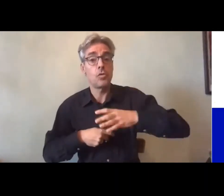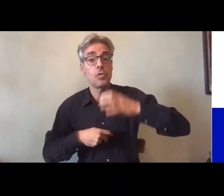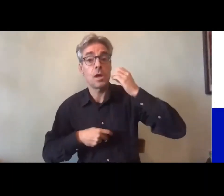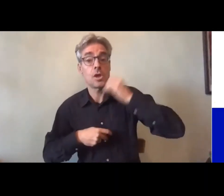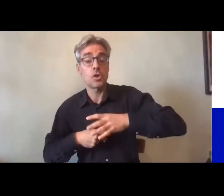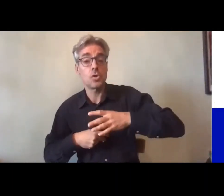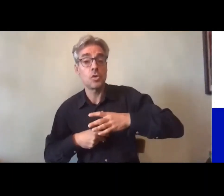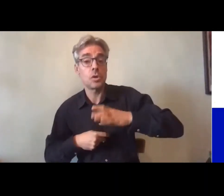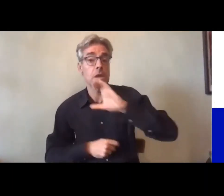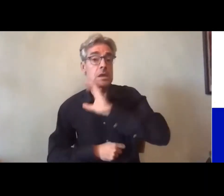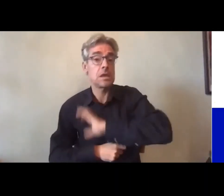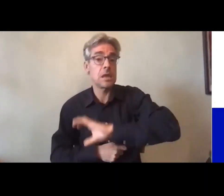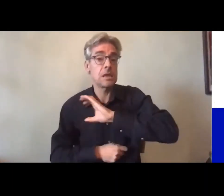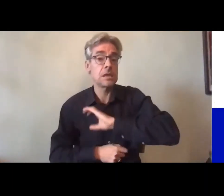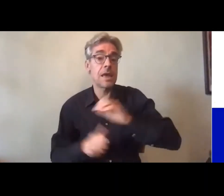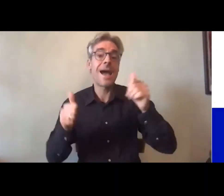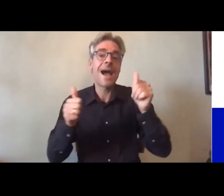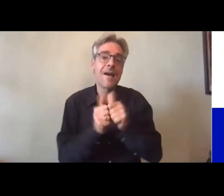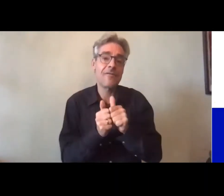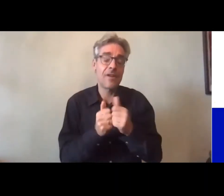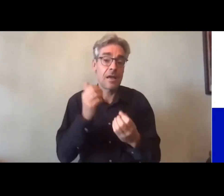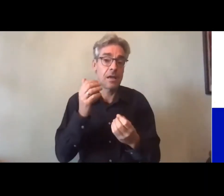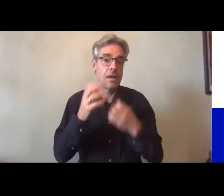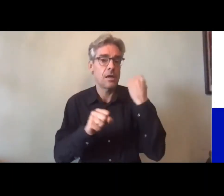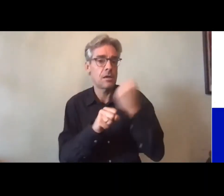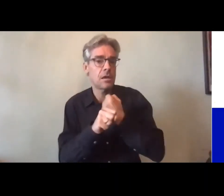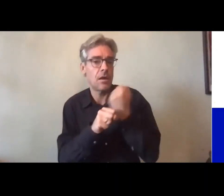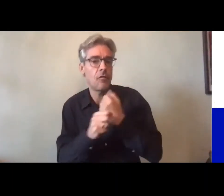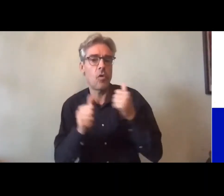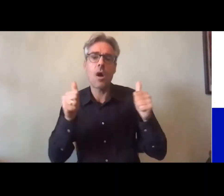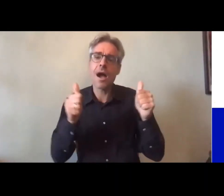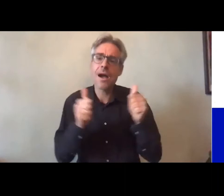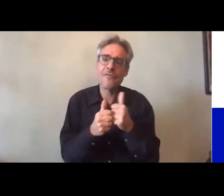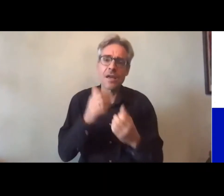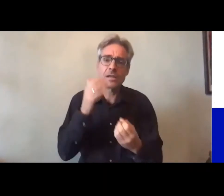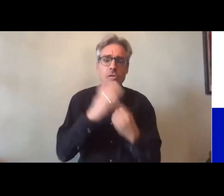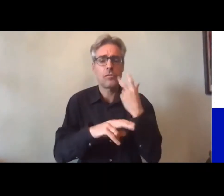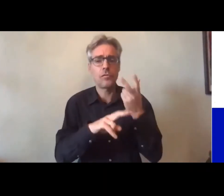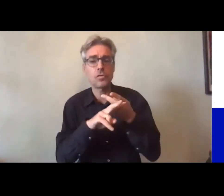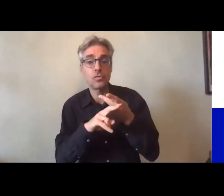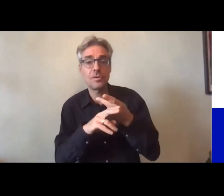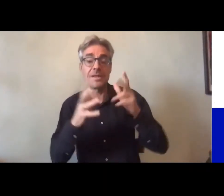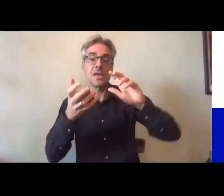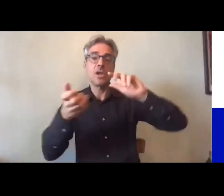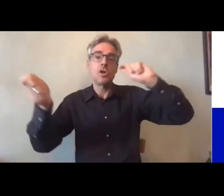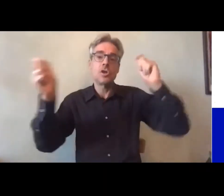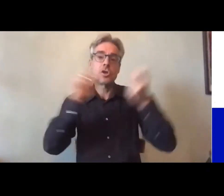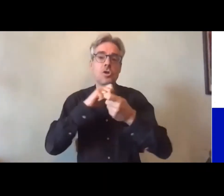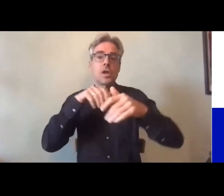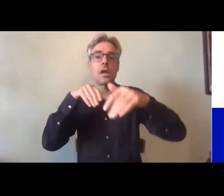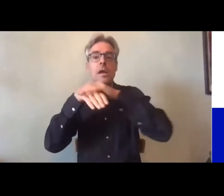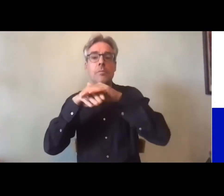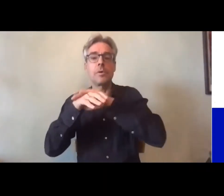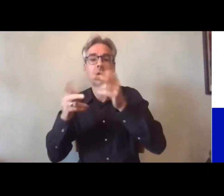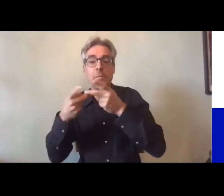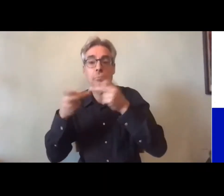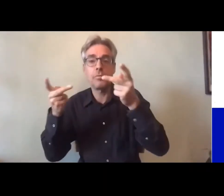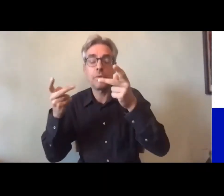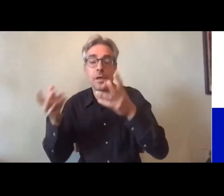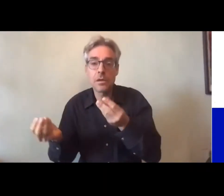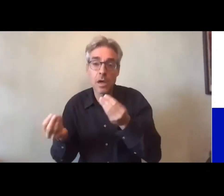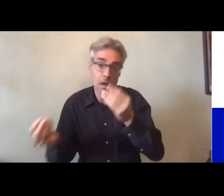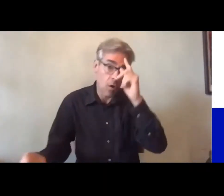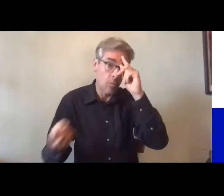qui peuvent à travers ces travaux à travers ces outils finalement rénover les politiques publiques et l'action qui permettent